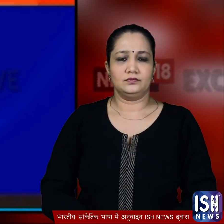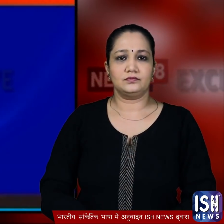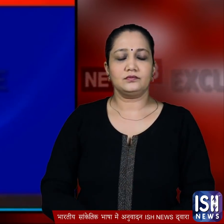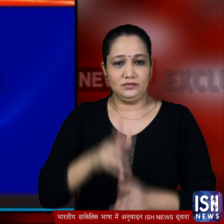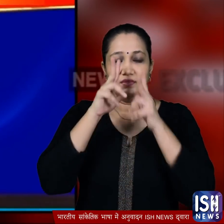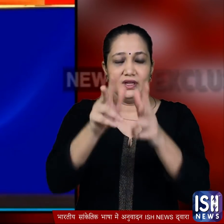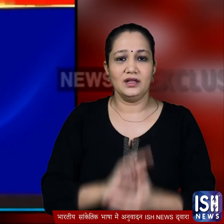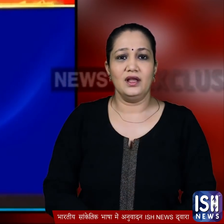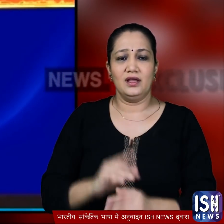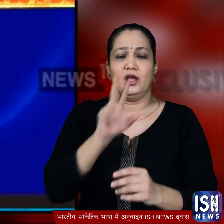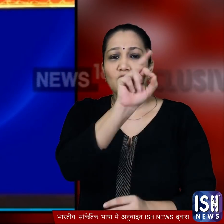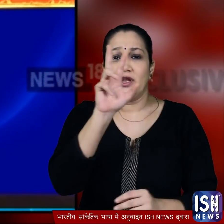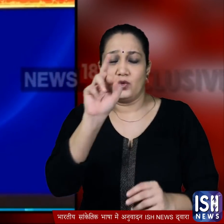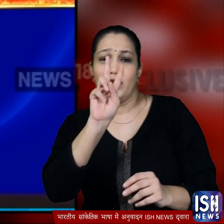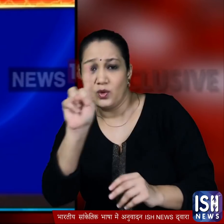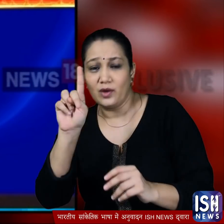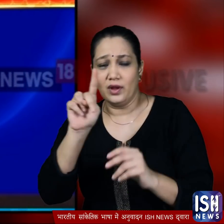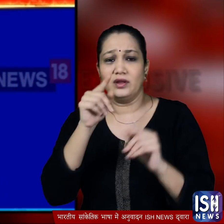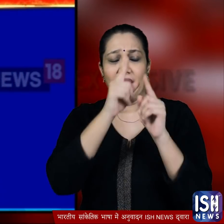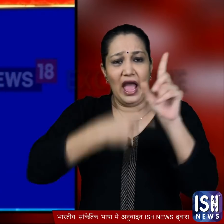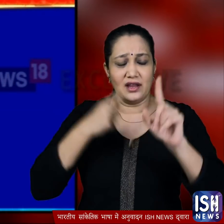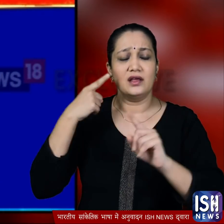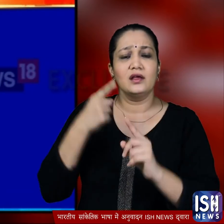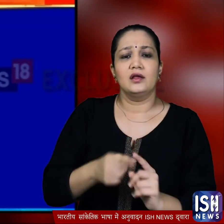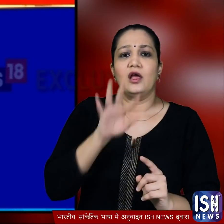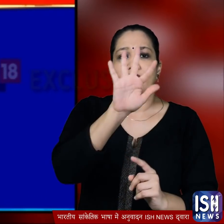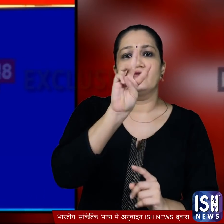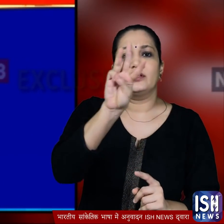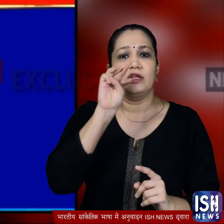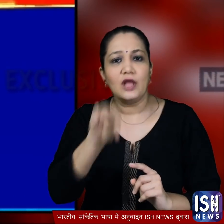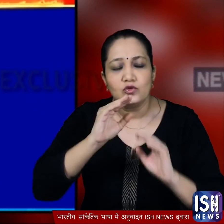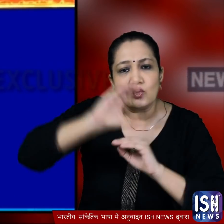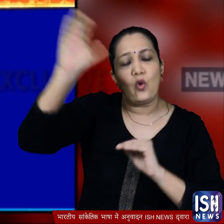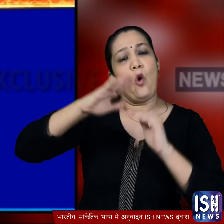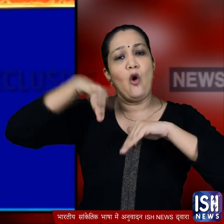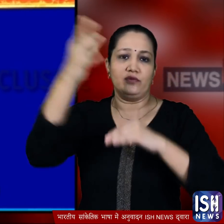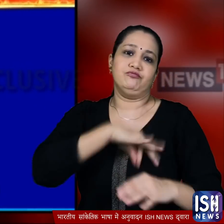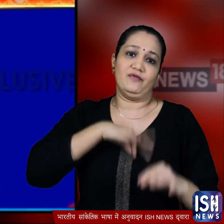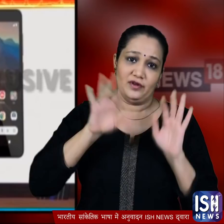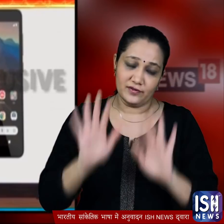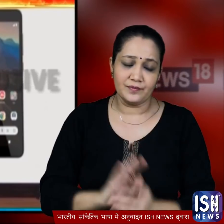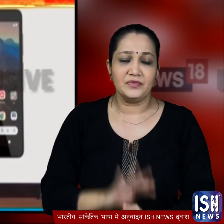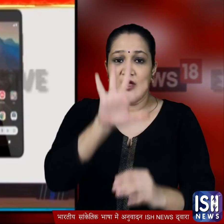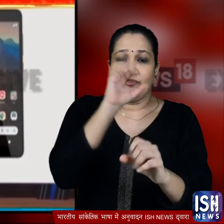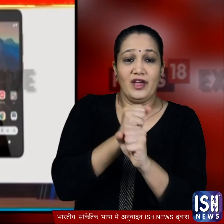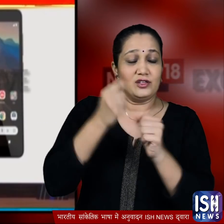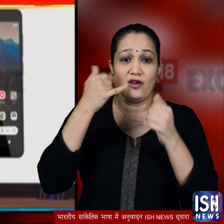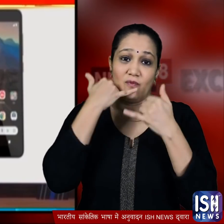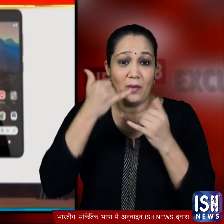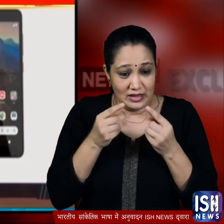और बताया कि वित्तवर्ष 2021 में कंपनी का मुनाफ़ा 53,000 करोड से भी ज्यादा रहा जिस फाइव जी फोन को लाउंच करने